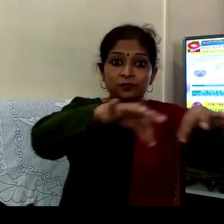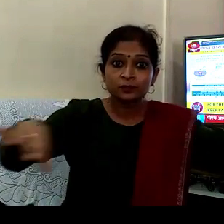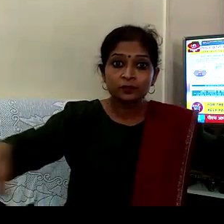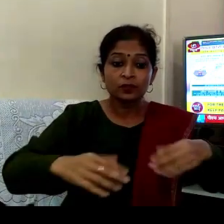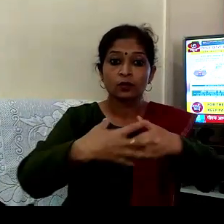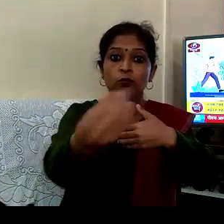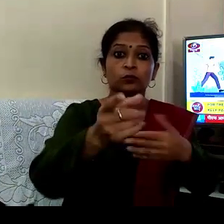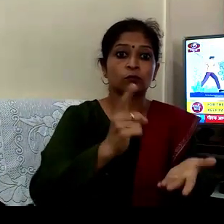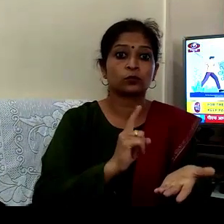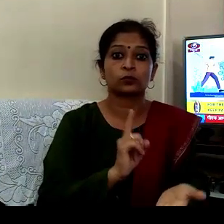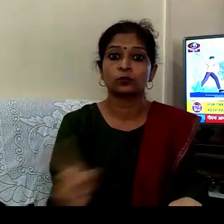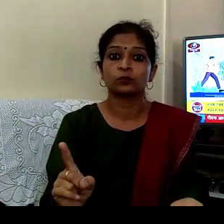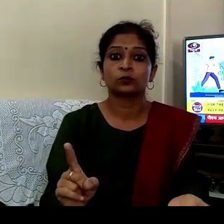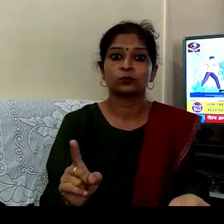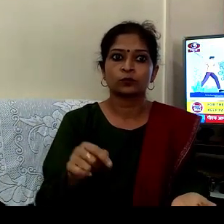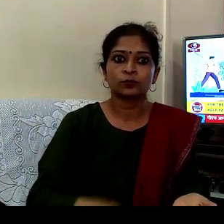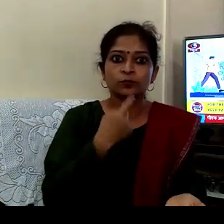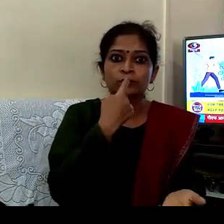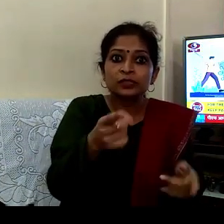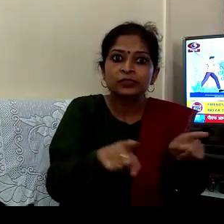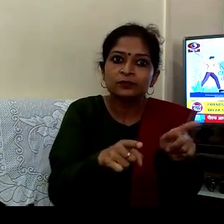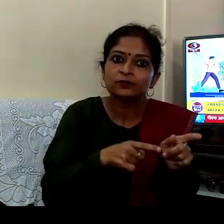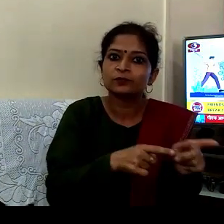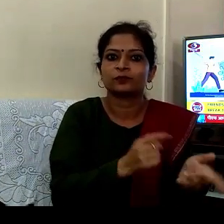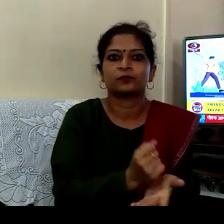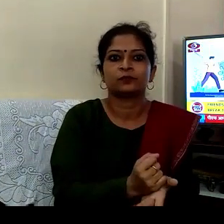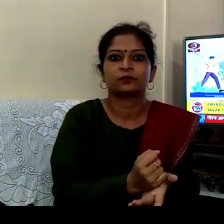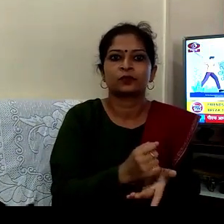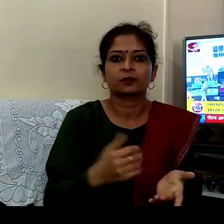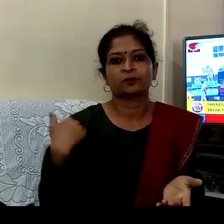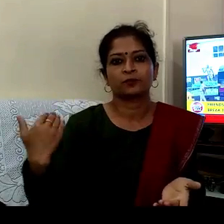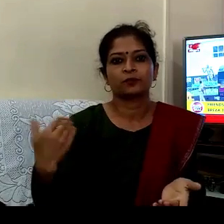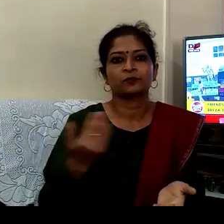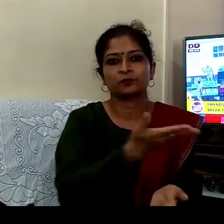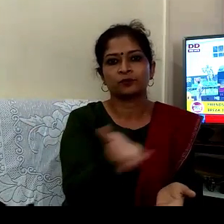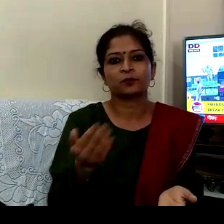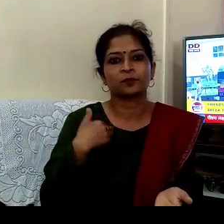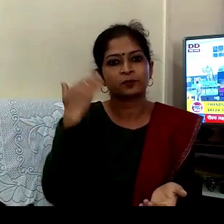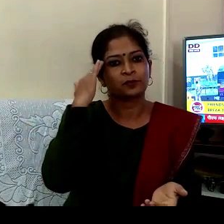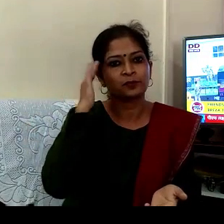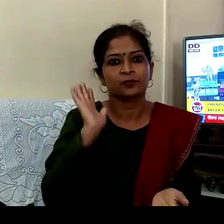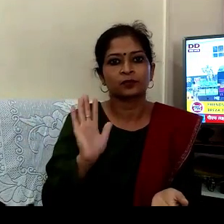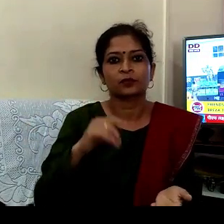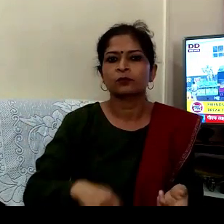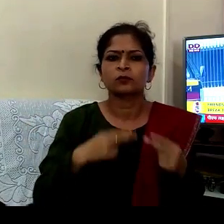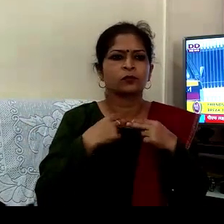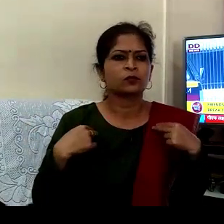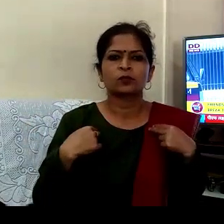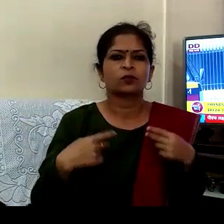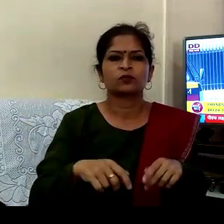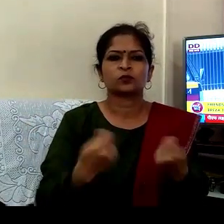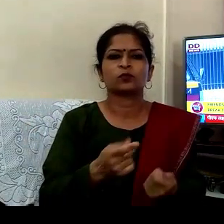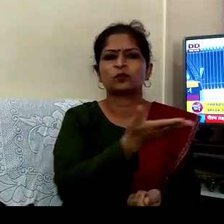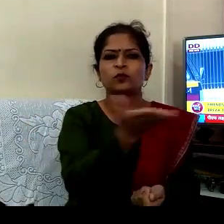پالن کرنا ہی ہے ساتھیوں میں یہ بھی جانتا ہوں کہ کوئی کوئی کانون نہیں توڑنا